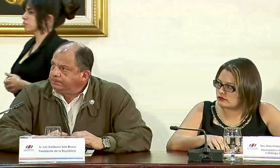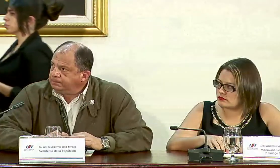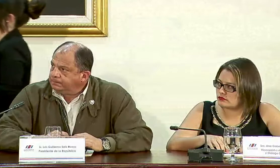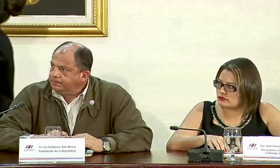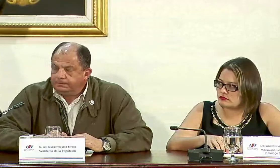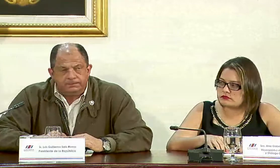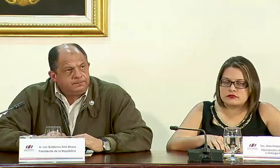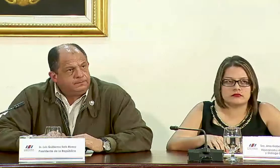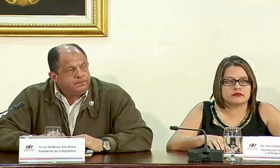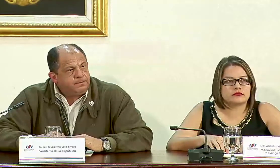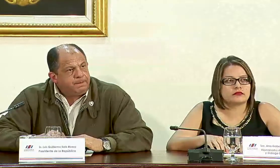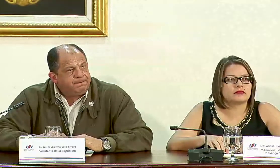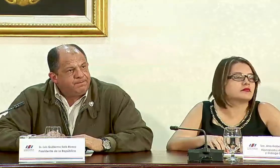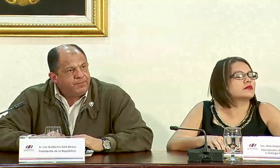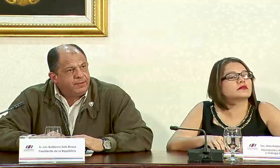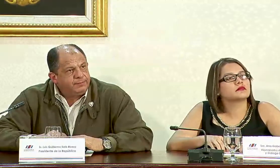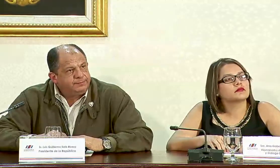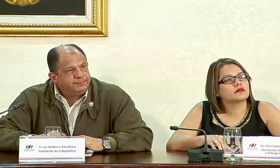Esteban Mata por favor